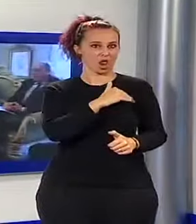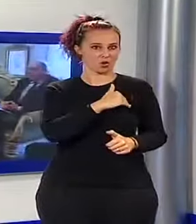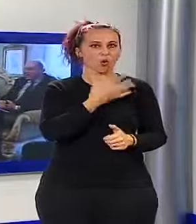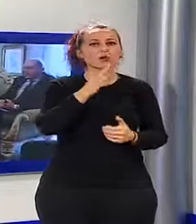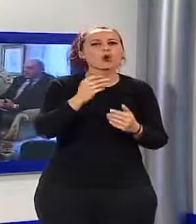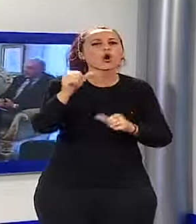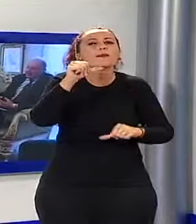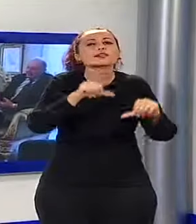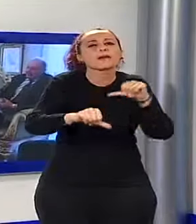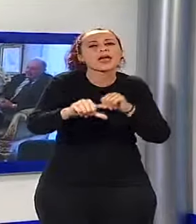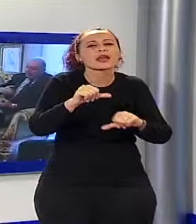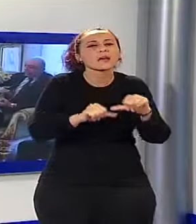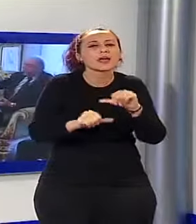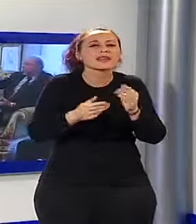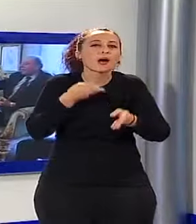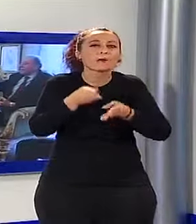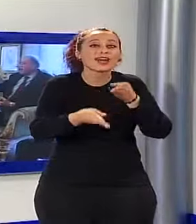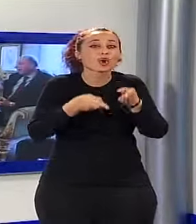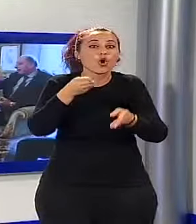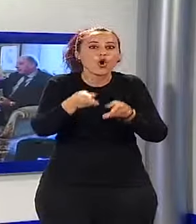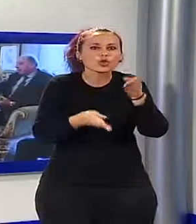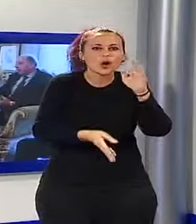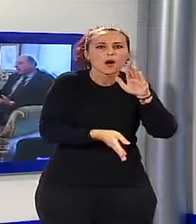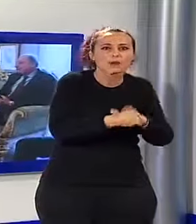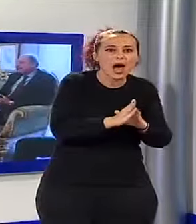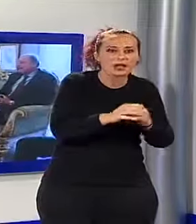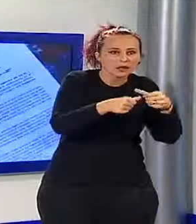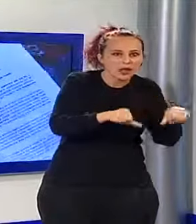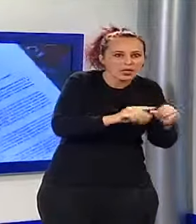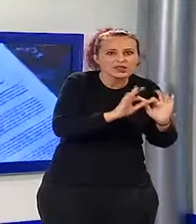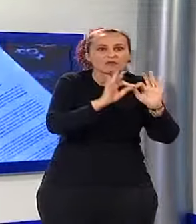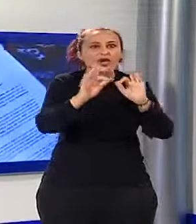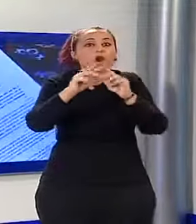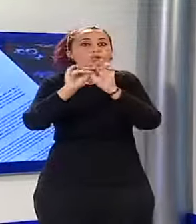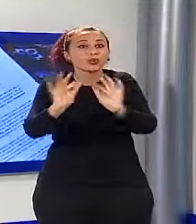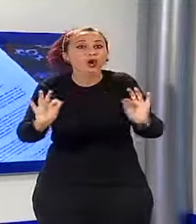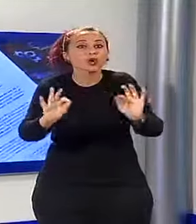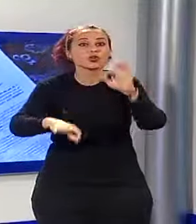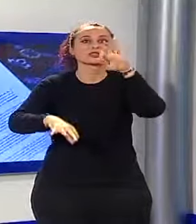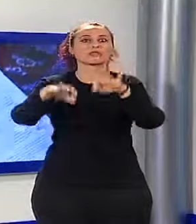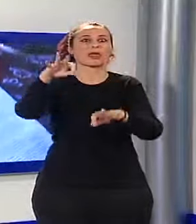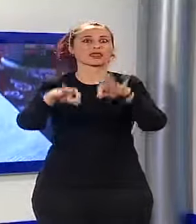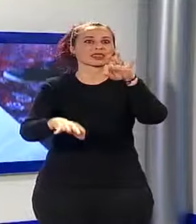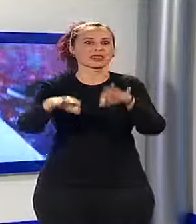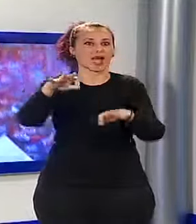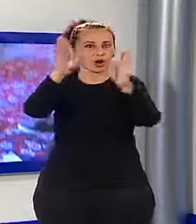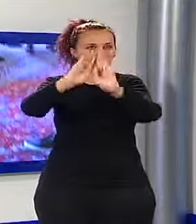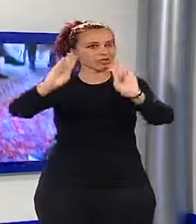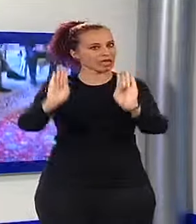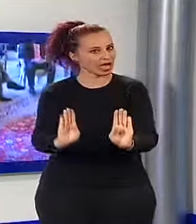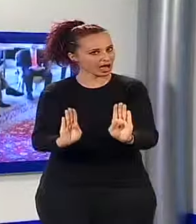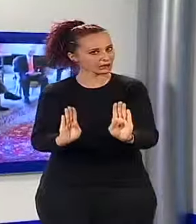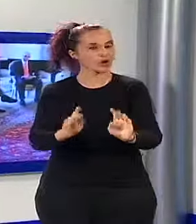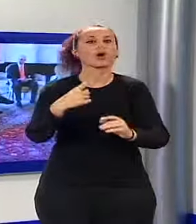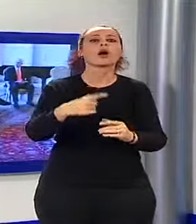sperimentare il percorso che porta alla realizzazione di uno spettacolo teatrale, una vera e propria opera lirica che andrà in scena la